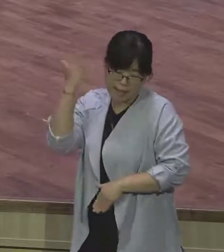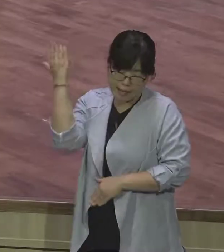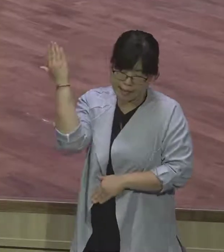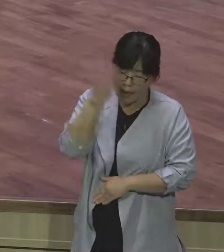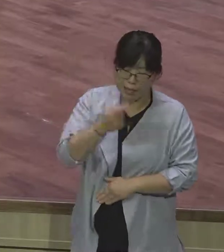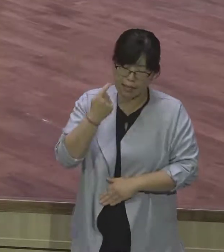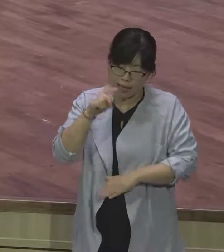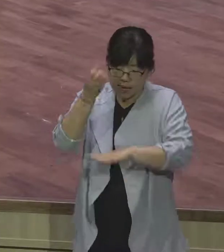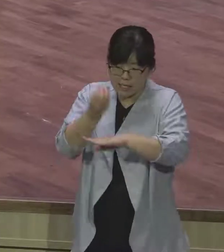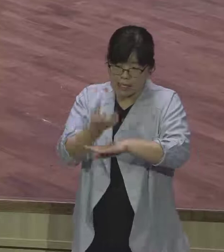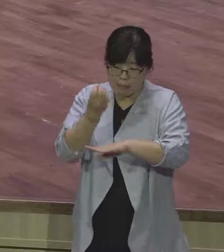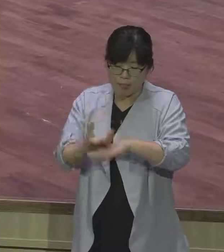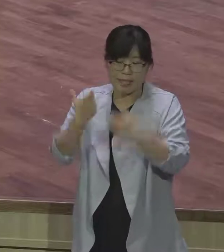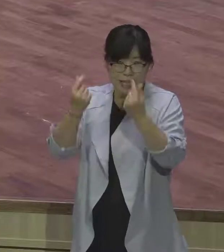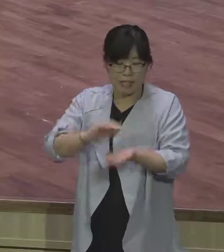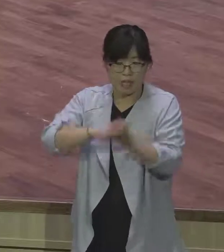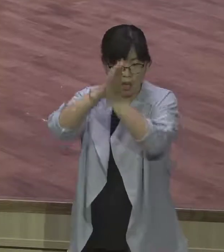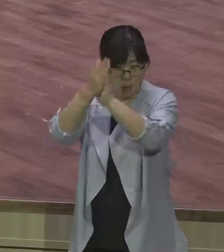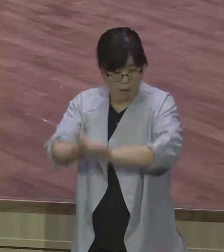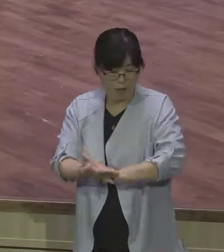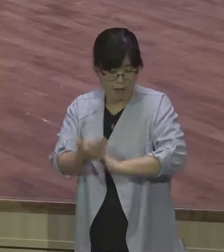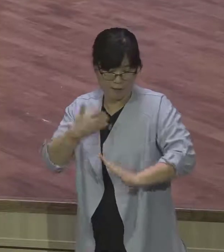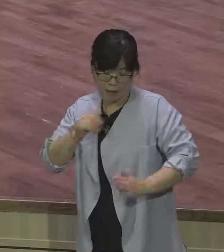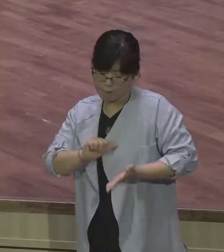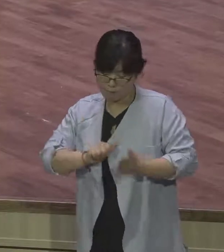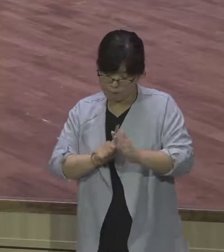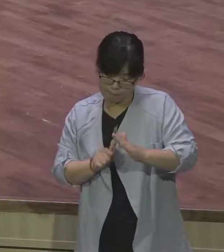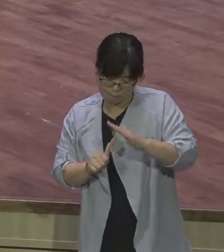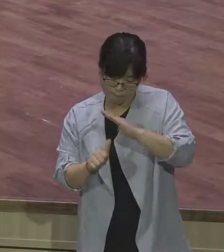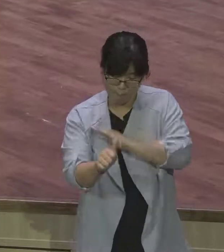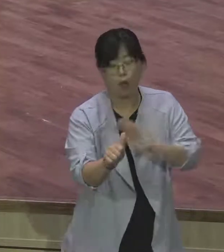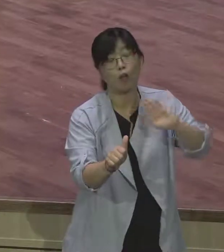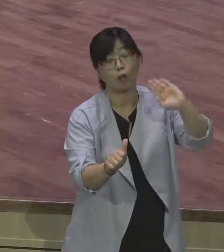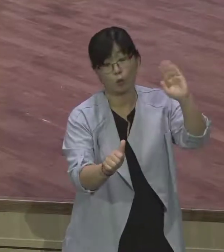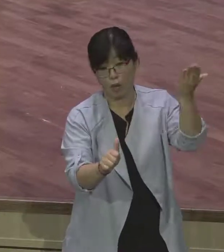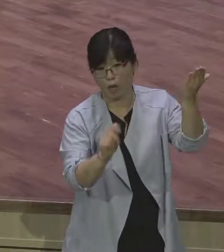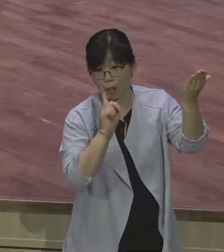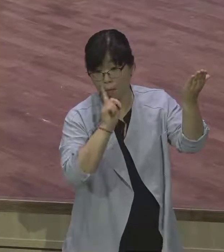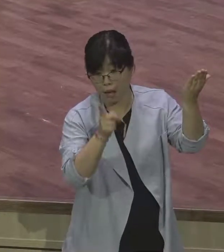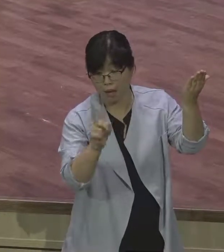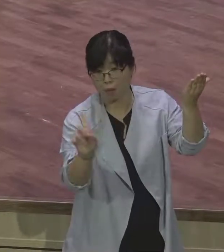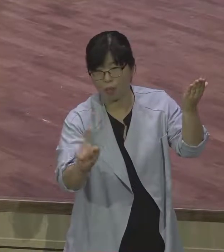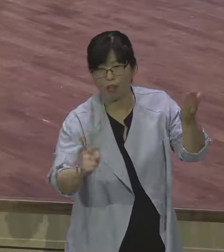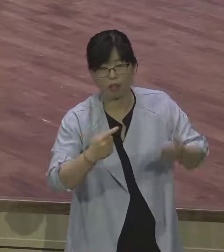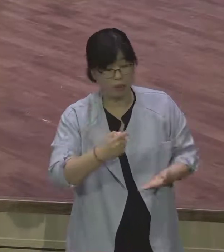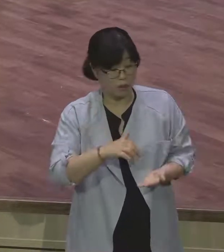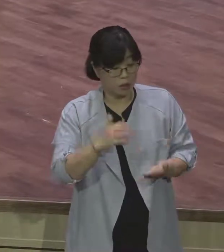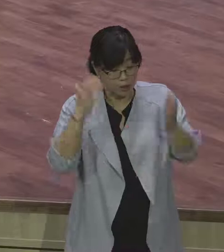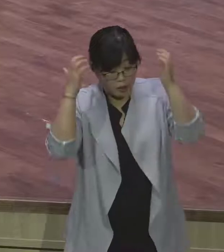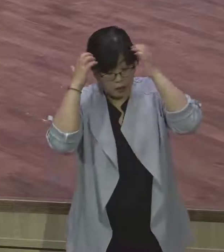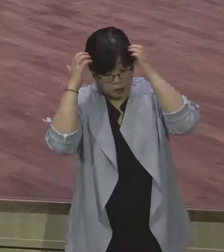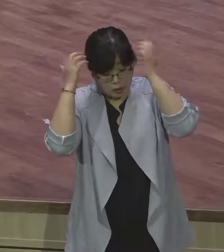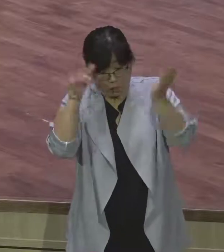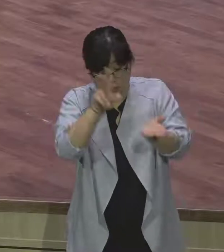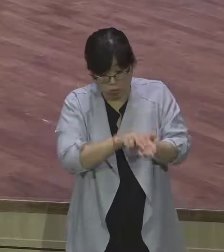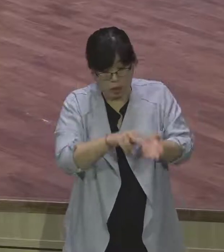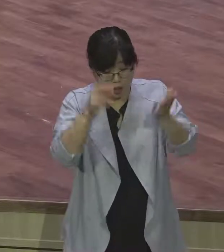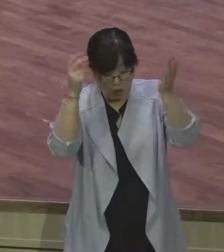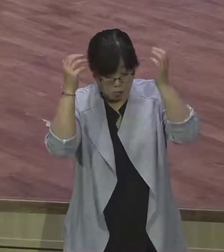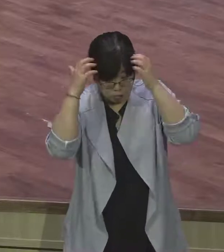나오리라 그렇게 고백하죠 영계절 성도들은 내가 스스로 자초한 환경이든 전혀